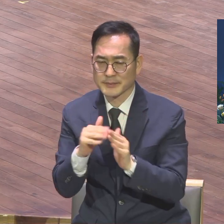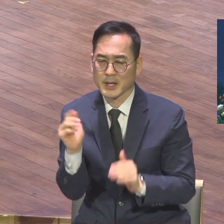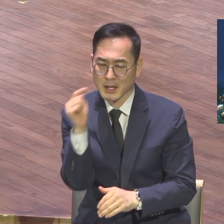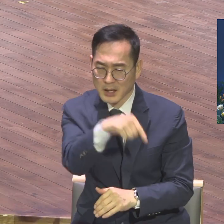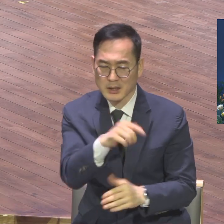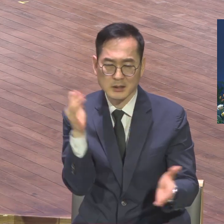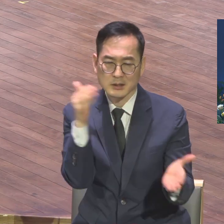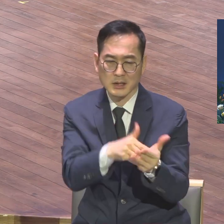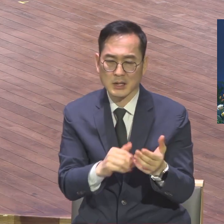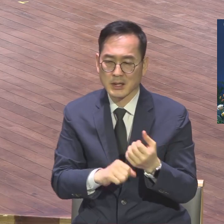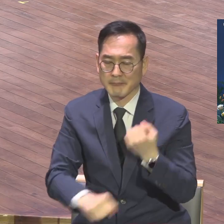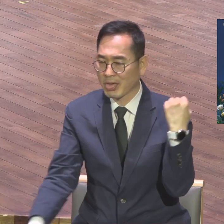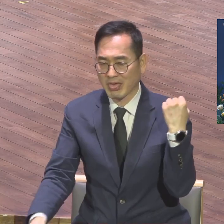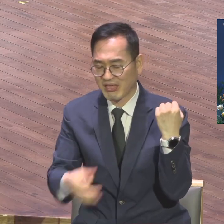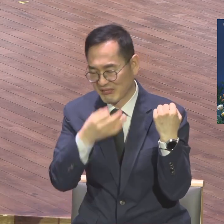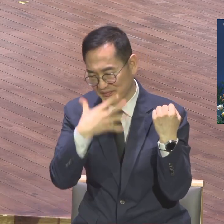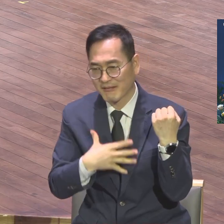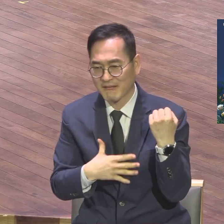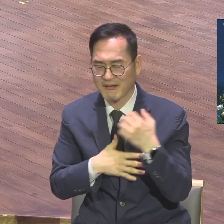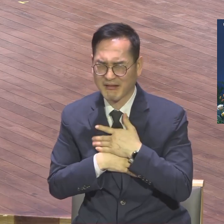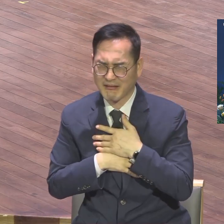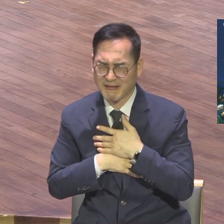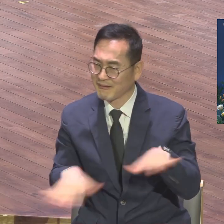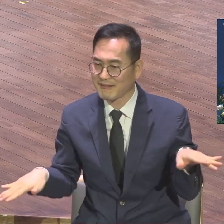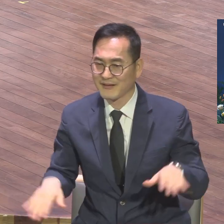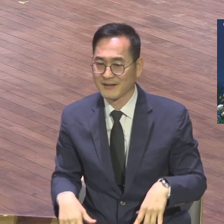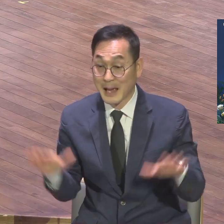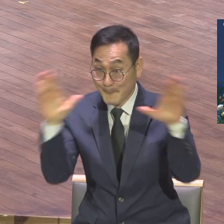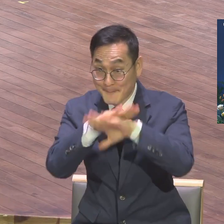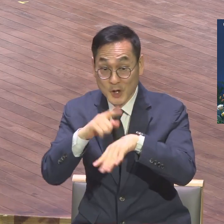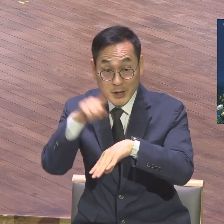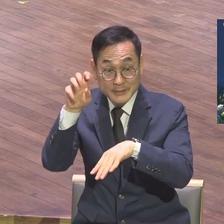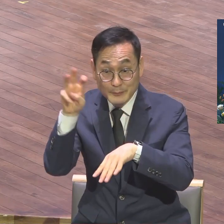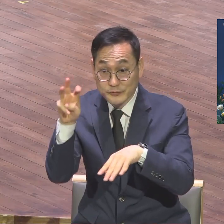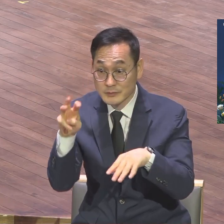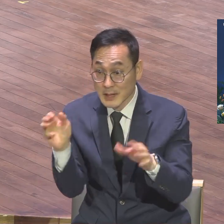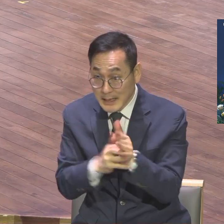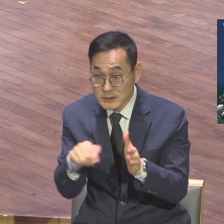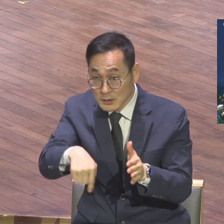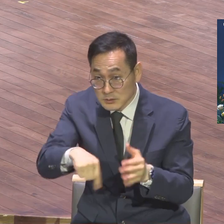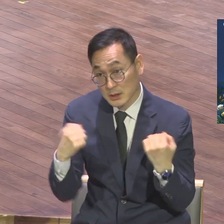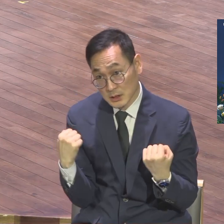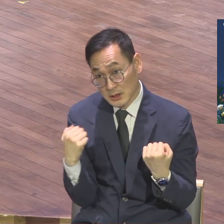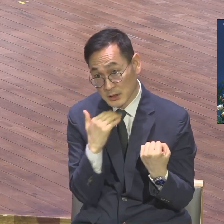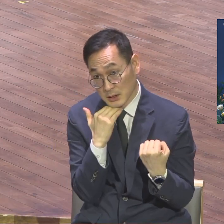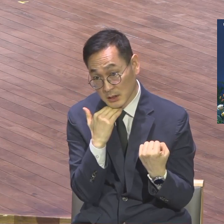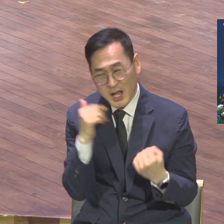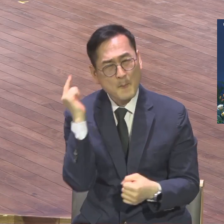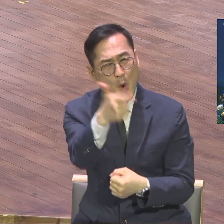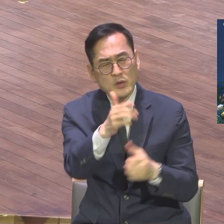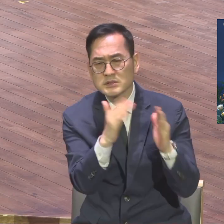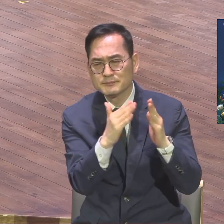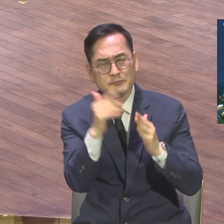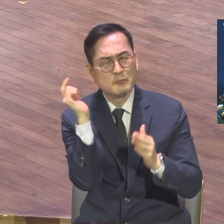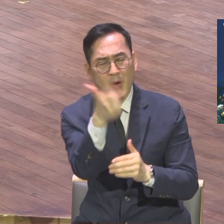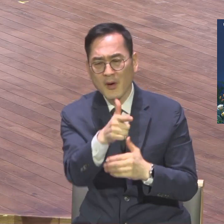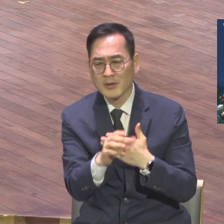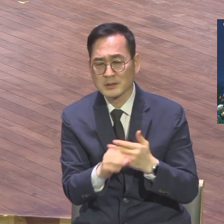밤 11시 30분까지 길이에 기다리게 되니까 원거리에서 오신 분들이 집에 갔다 올 수도